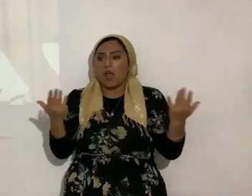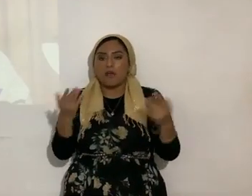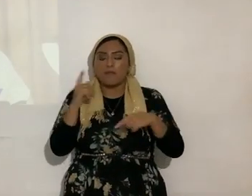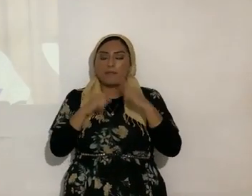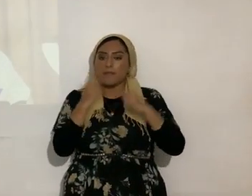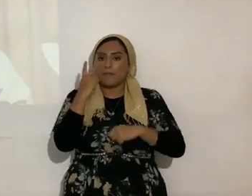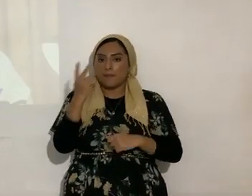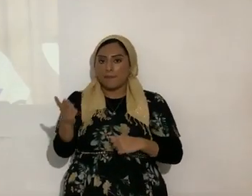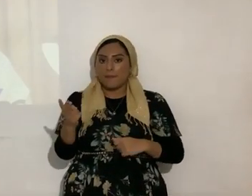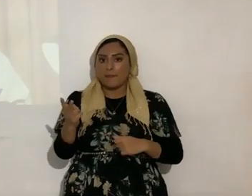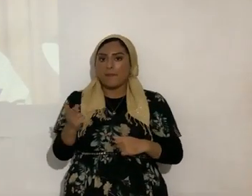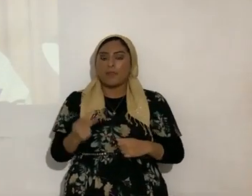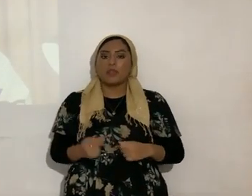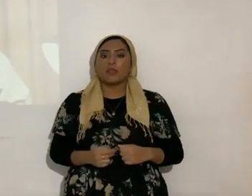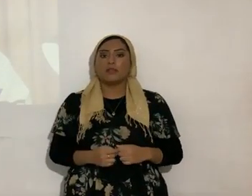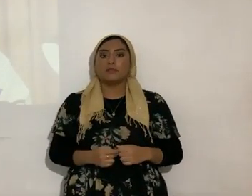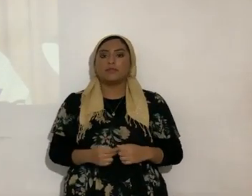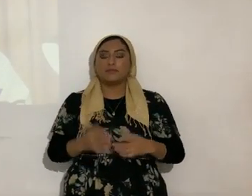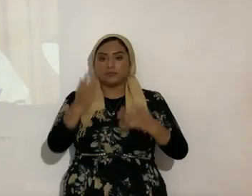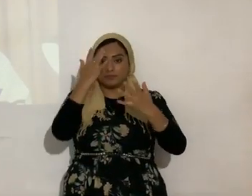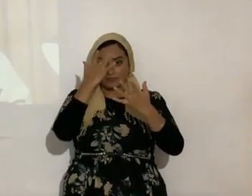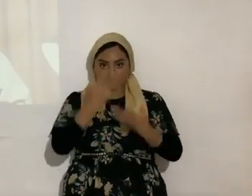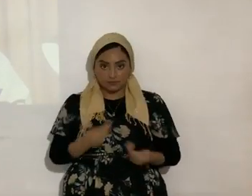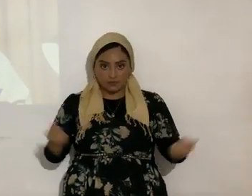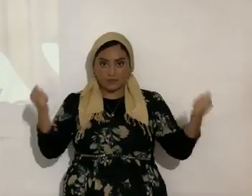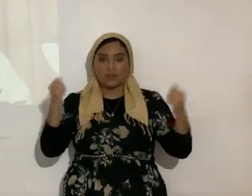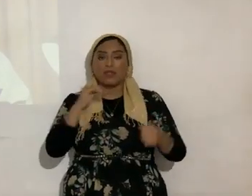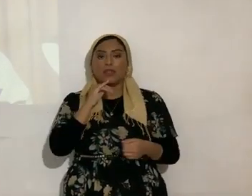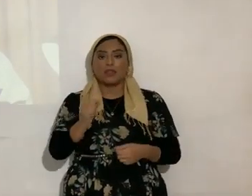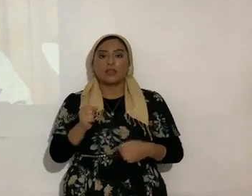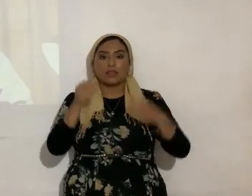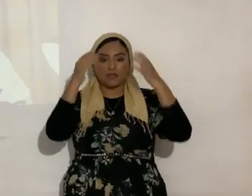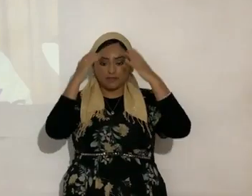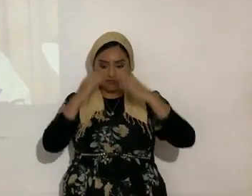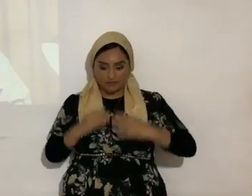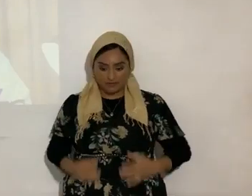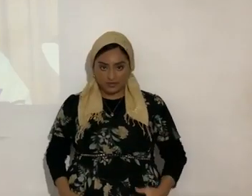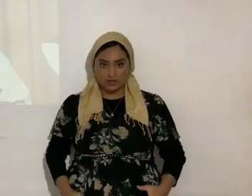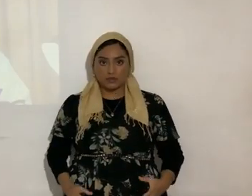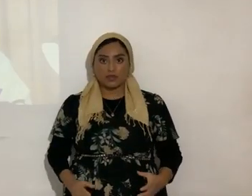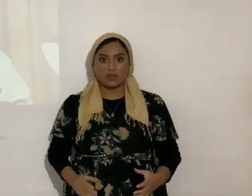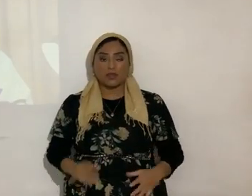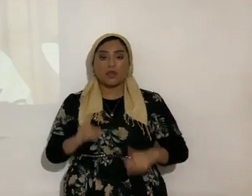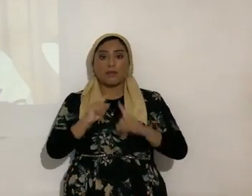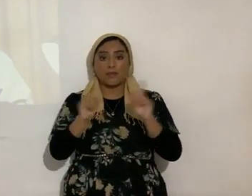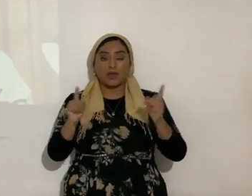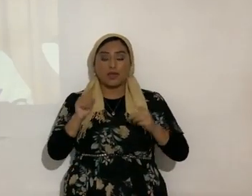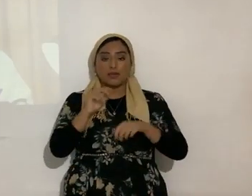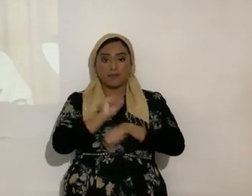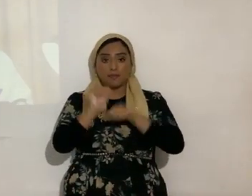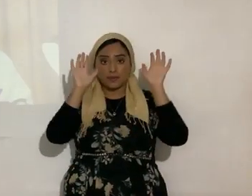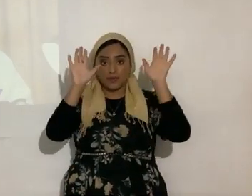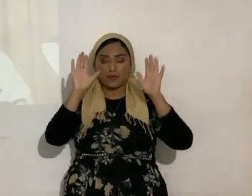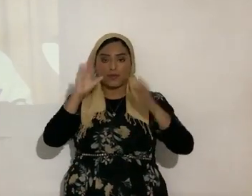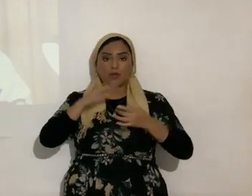La curación es física, la sanación es espiritual y se refleja en el cuerpo,